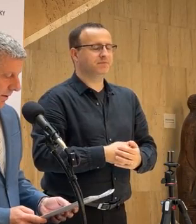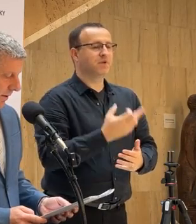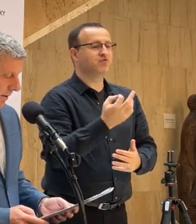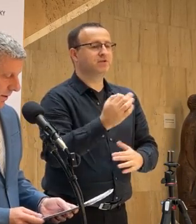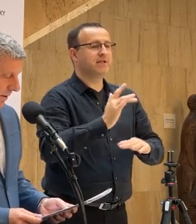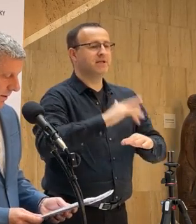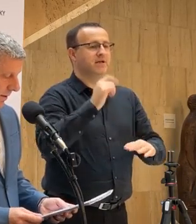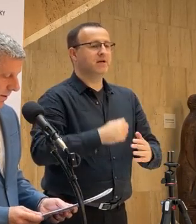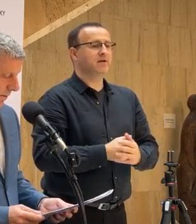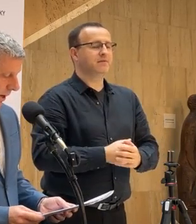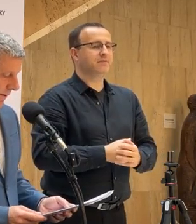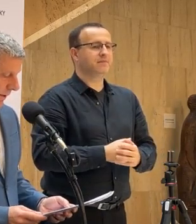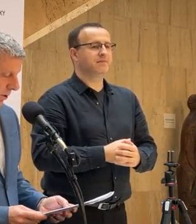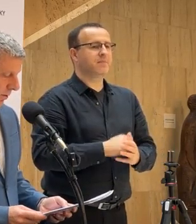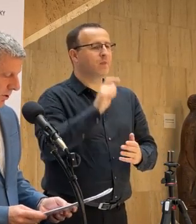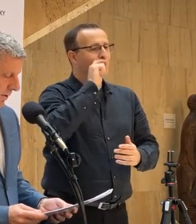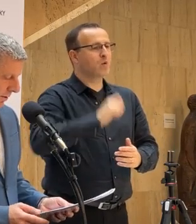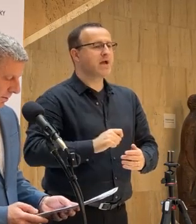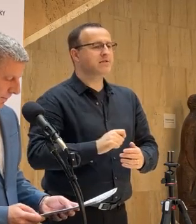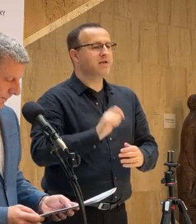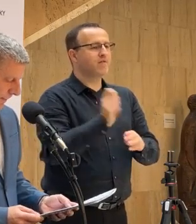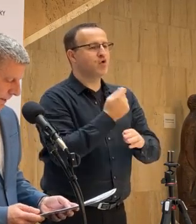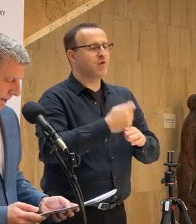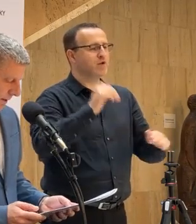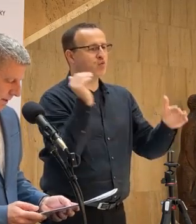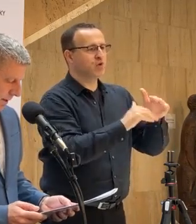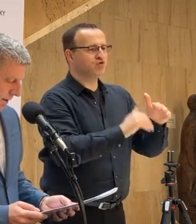týka ukrajinských vojných utečencov,